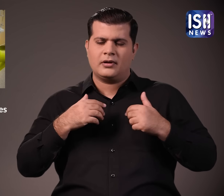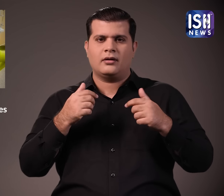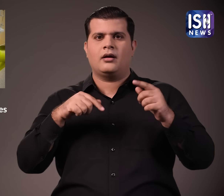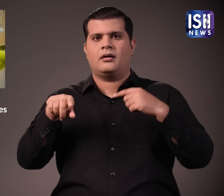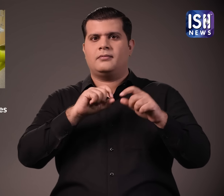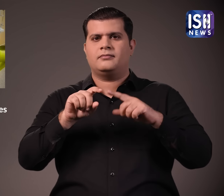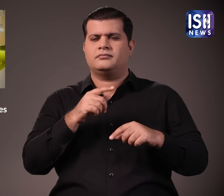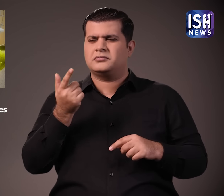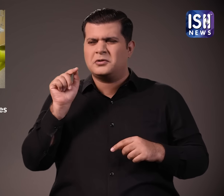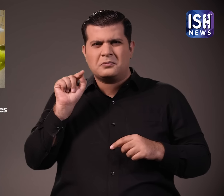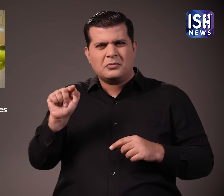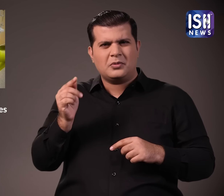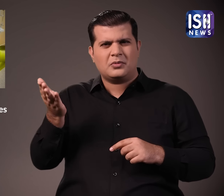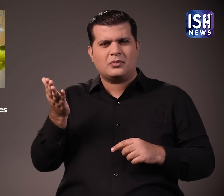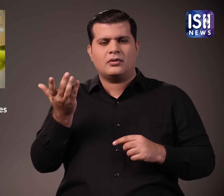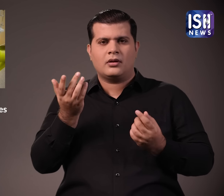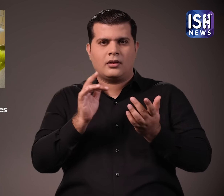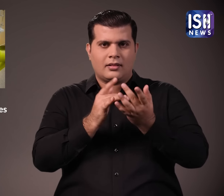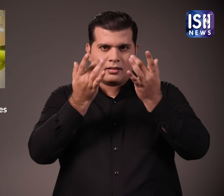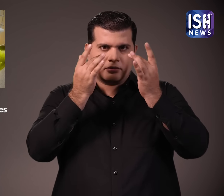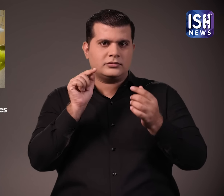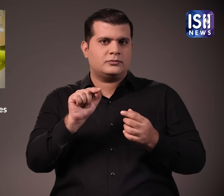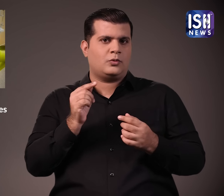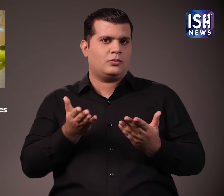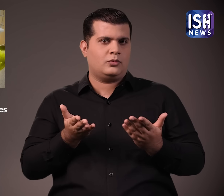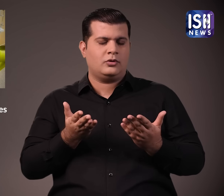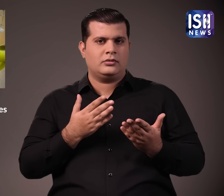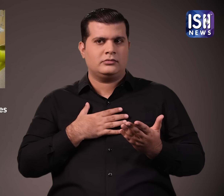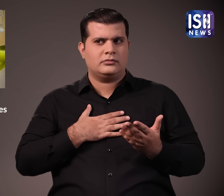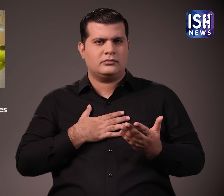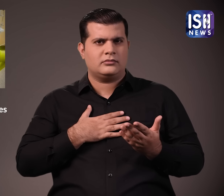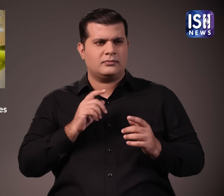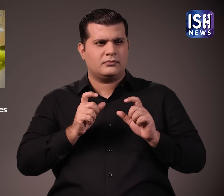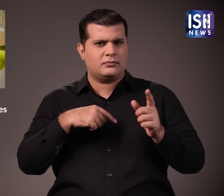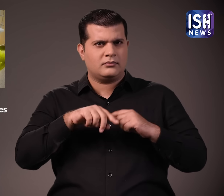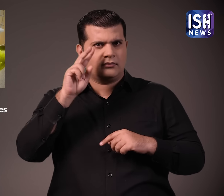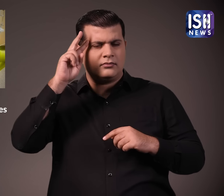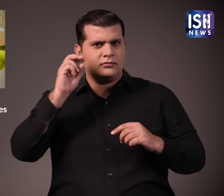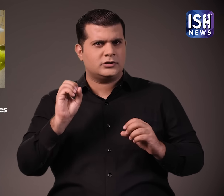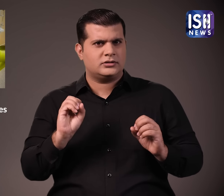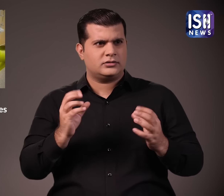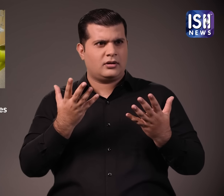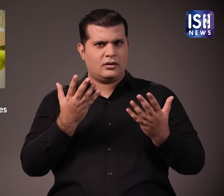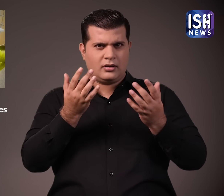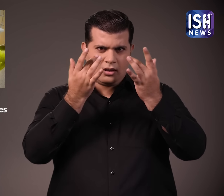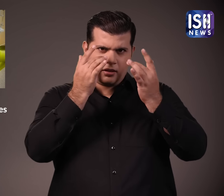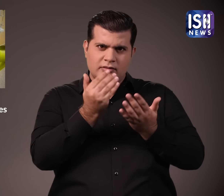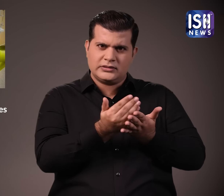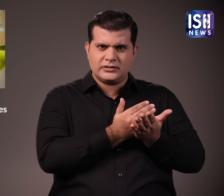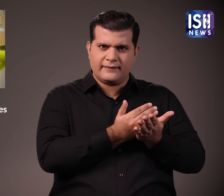पोस्ट किये जास्मिन की ये हालत कॉंटक्ट लेंस के कारण हुई थी और लोग सोच रहे थे कि कॉंटक्ट लेंस पहनना सेहत